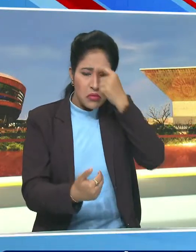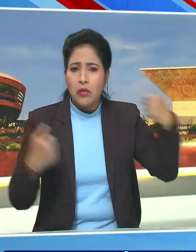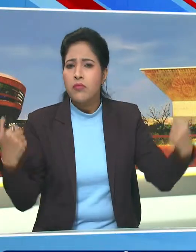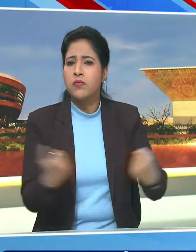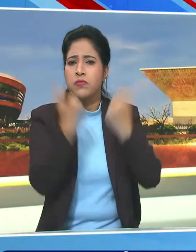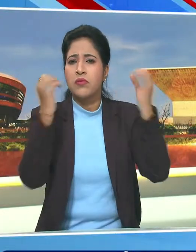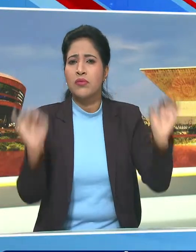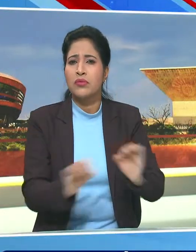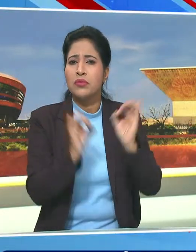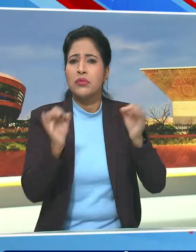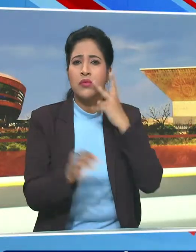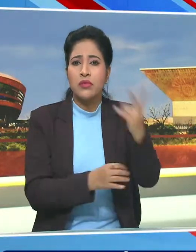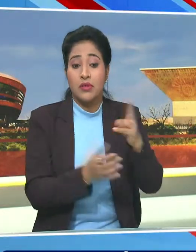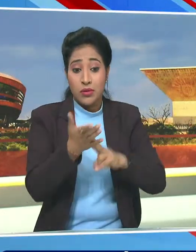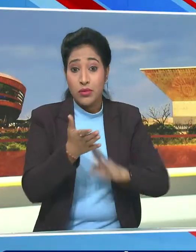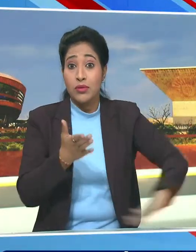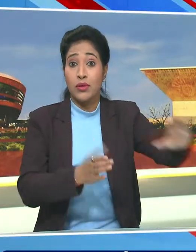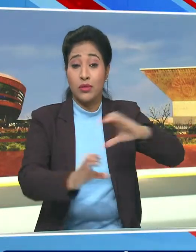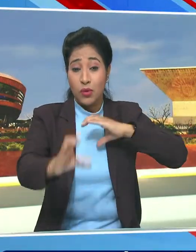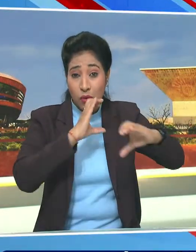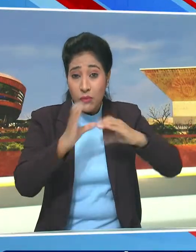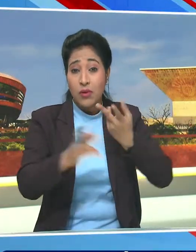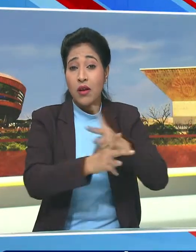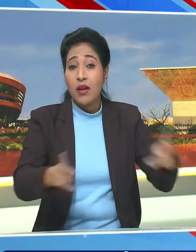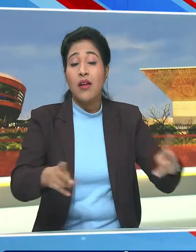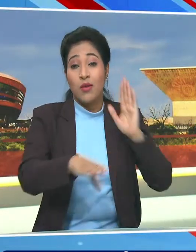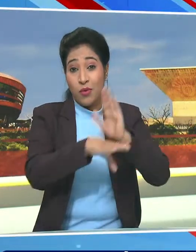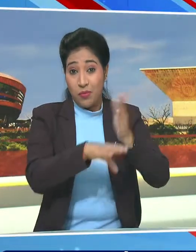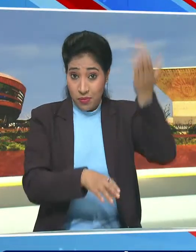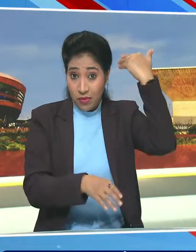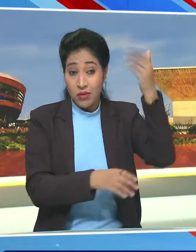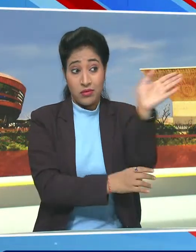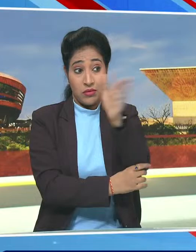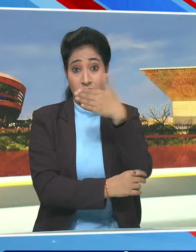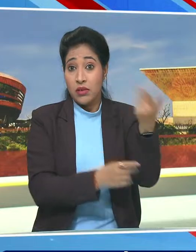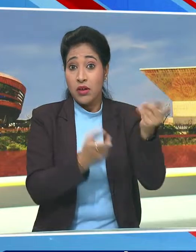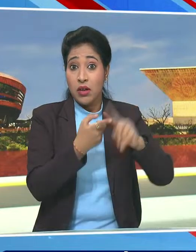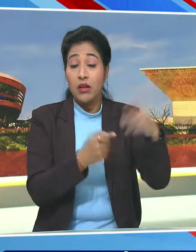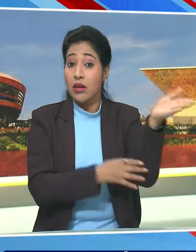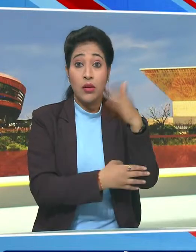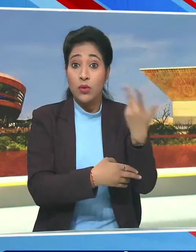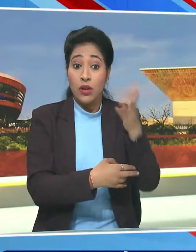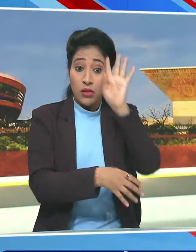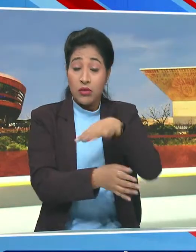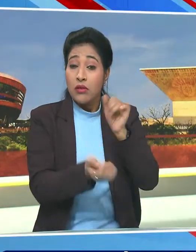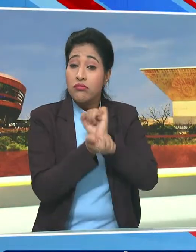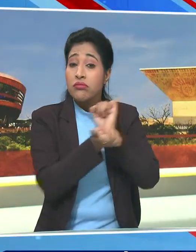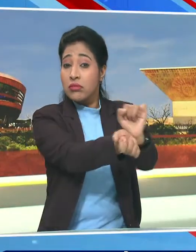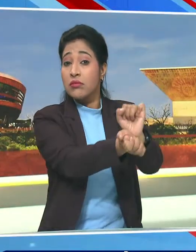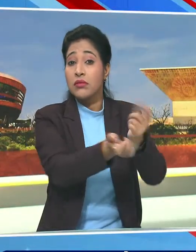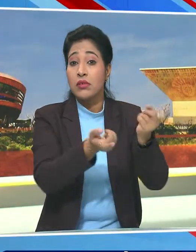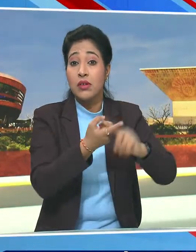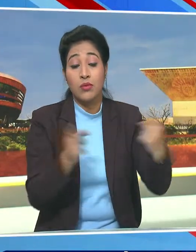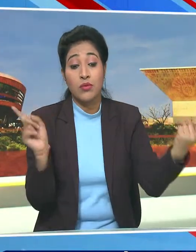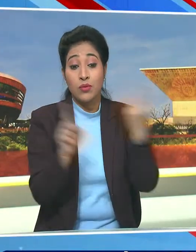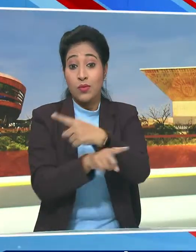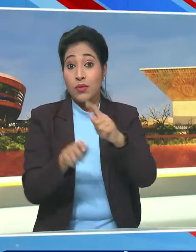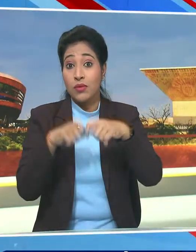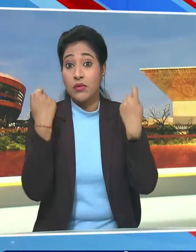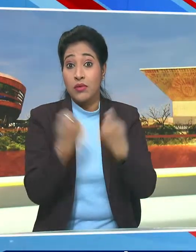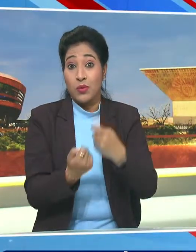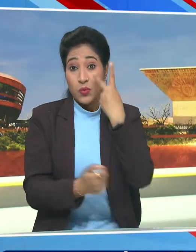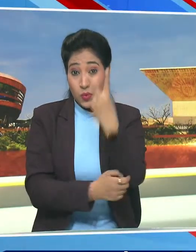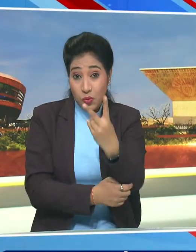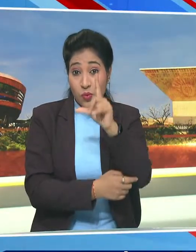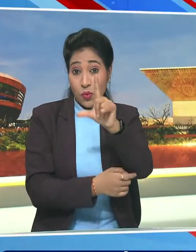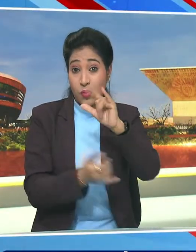घटना बताता हूं नैशनल कॉन्फरेंस की सरकार थी तरंगा जंडा में नहीं फराने दे जेल में डाला था दो विबक्ष के नेताओं को लोग